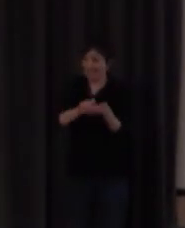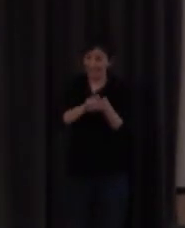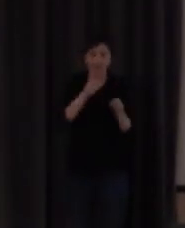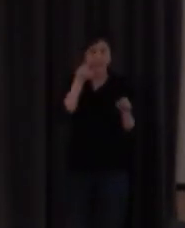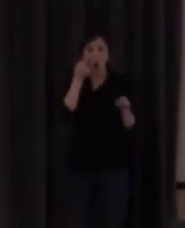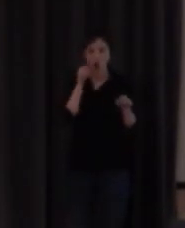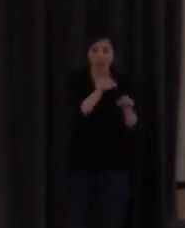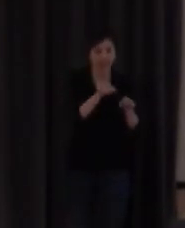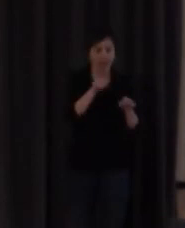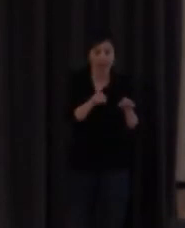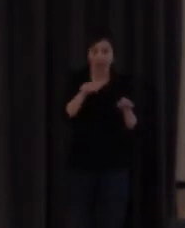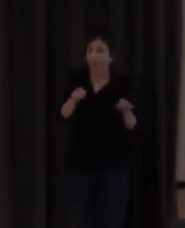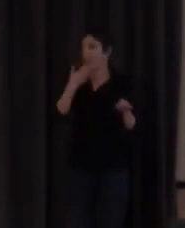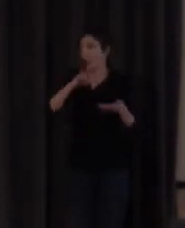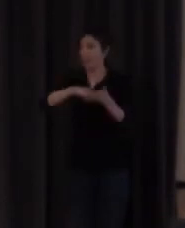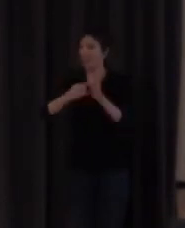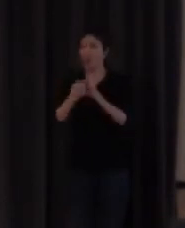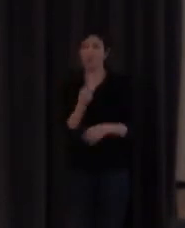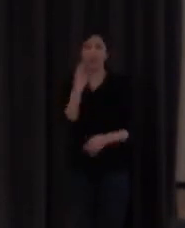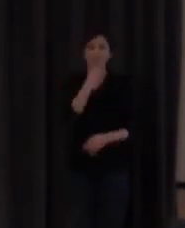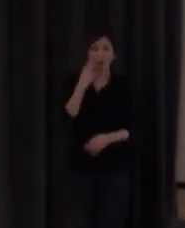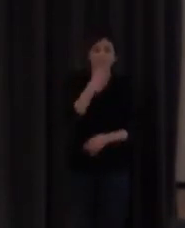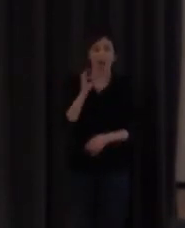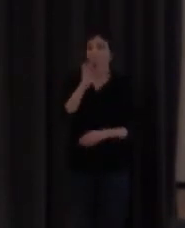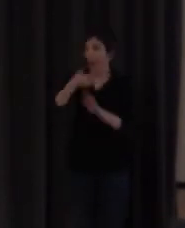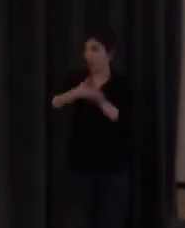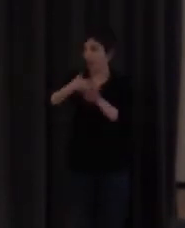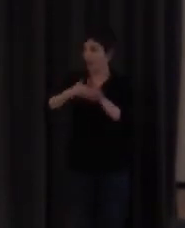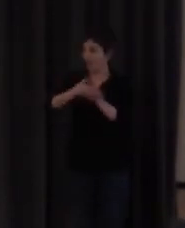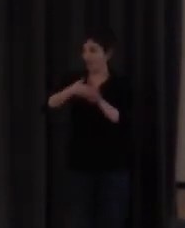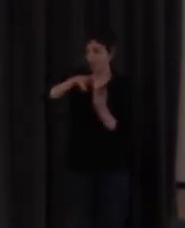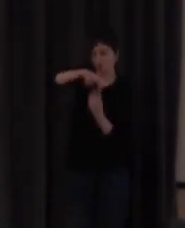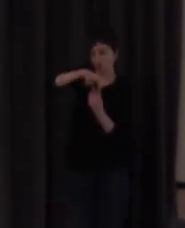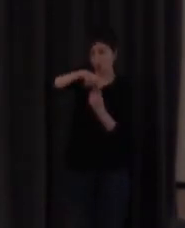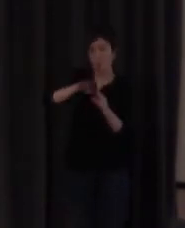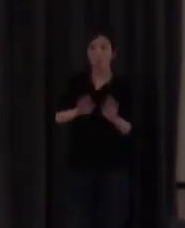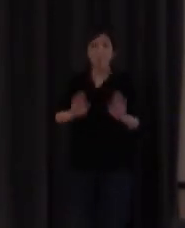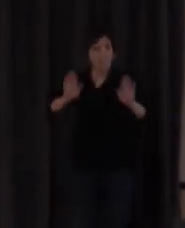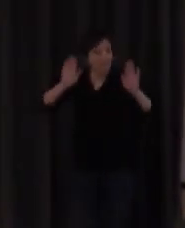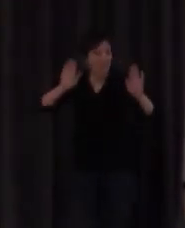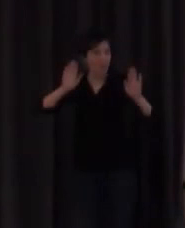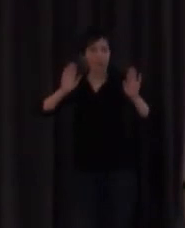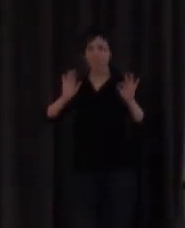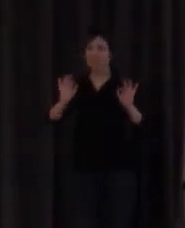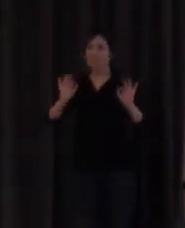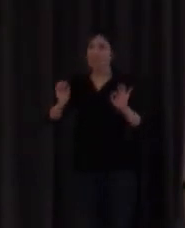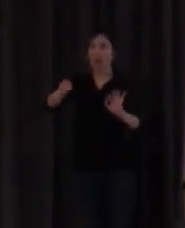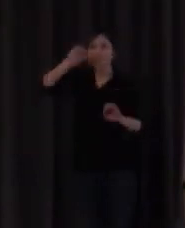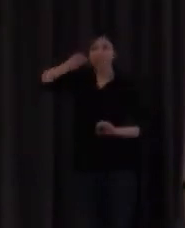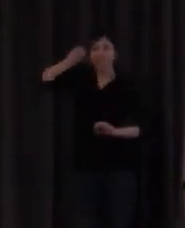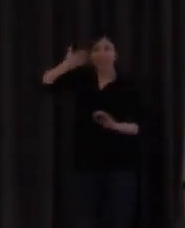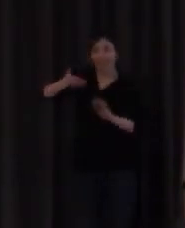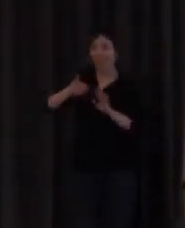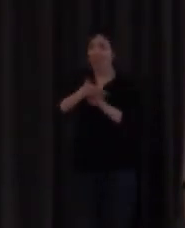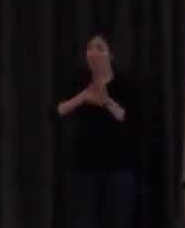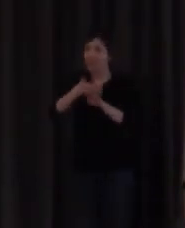diferents mètodes, com la lectura labial o la llengua de signes. En canvi, l'aprenentatge de